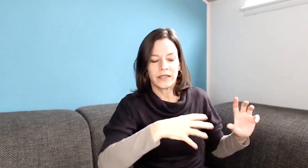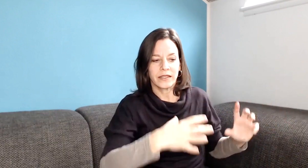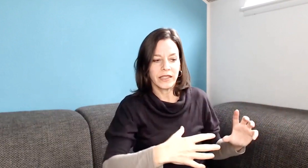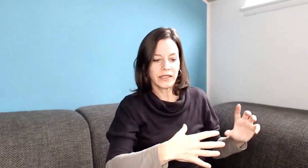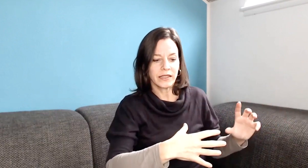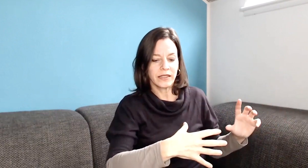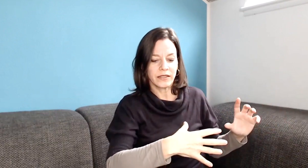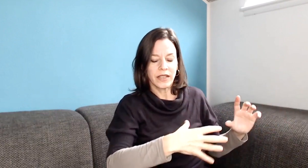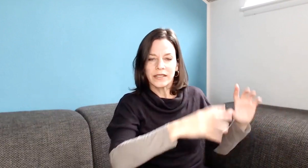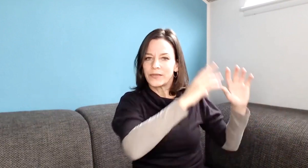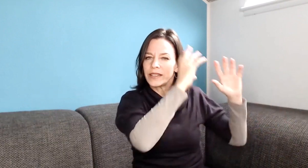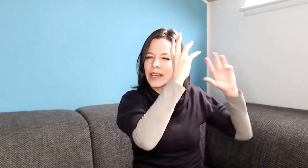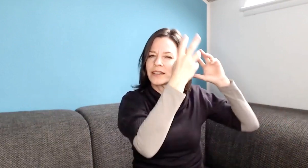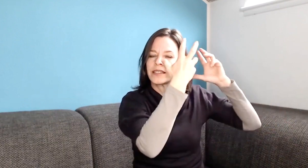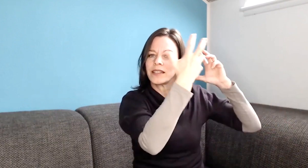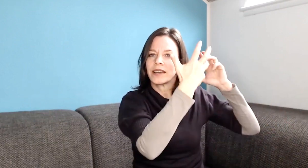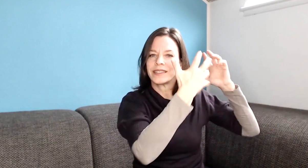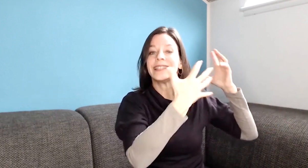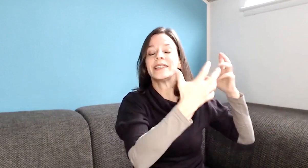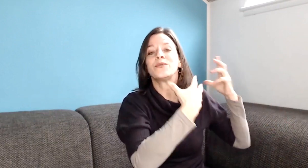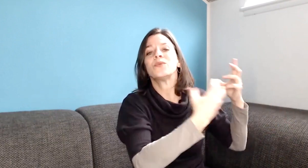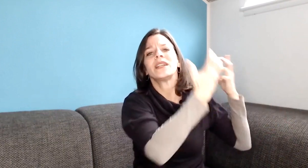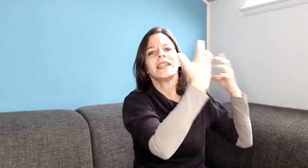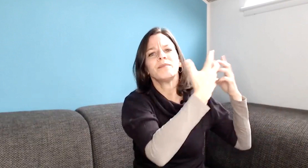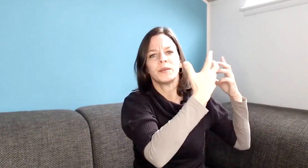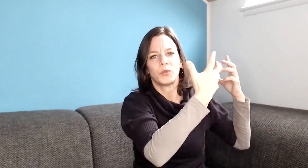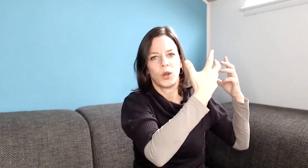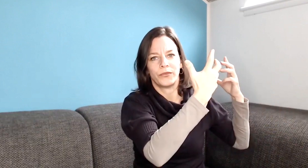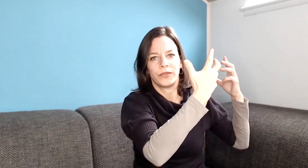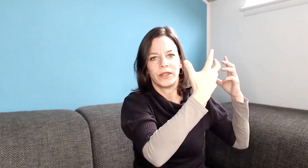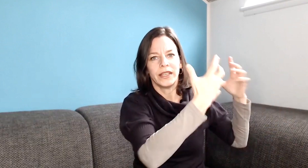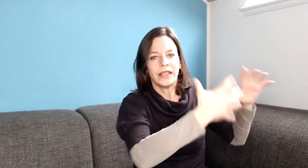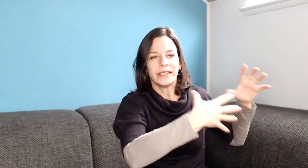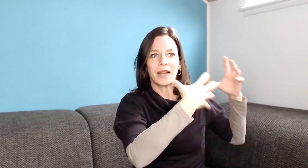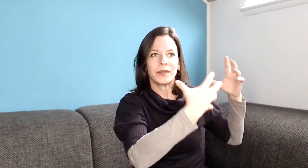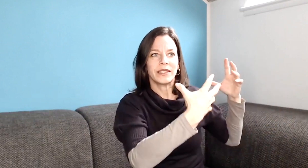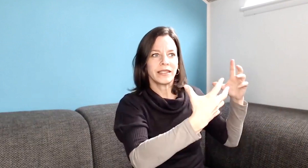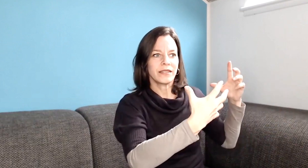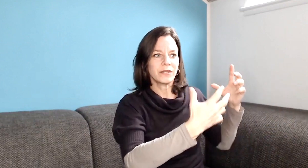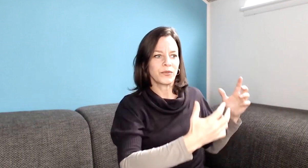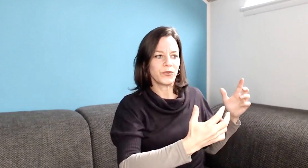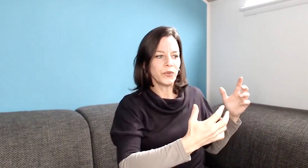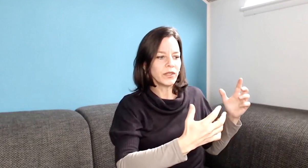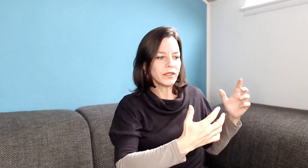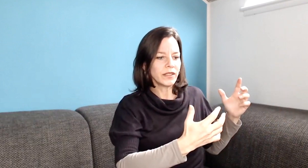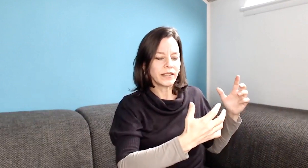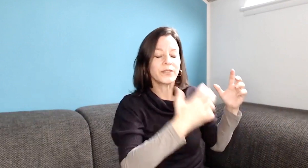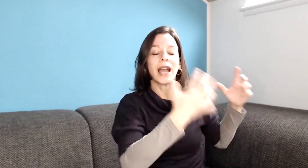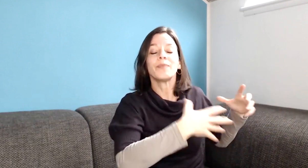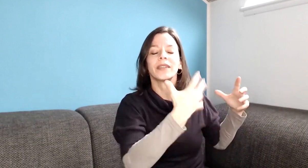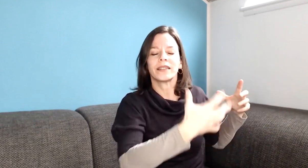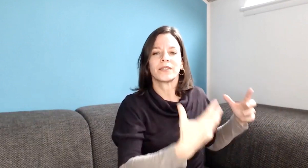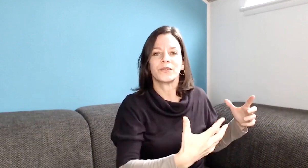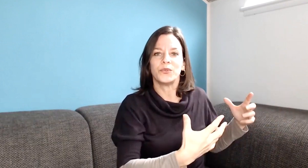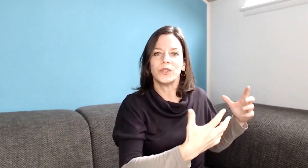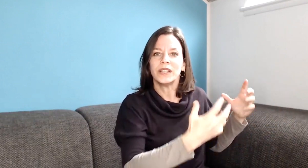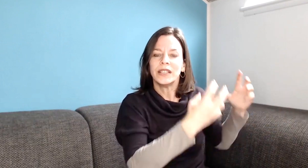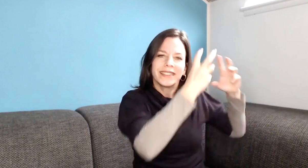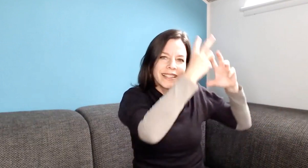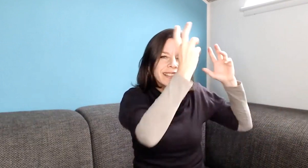Es ist nicht dieses, weil sie alle Szenarien, die 5 leben im Kopf. Die haben dann nicht dieses Gefühl, also sie haben dann das Gefühl, da ist